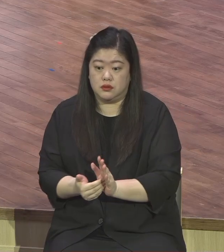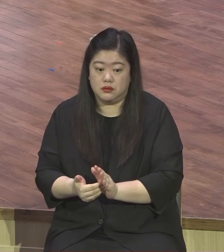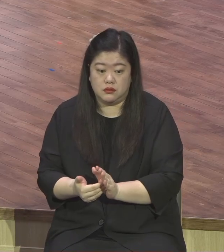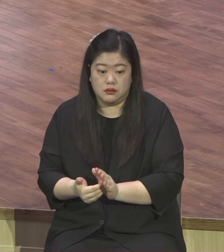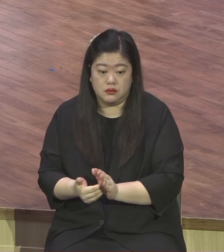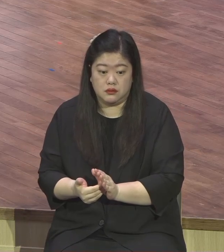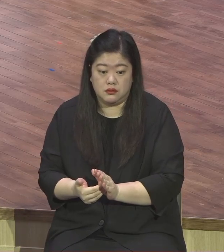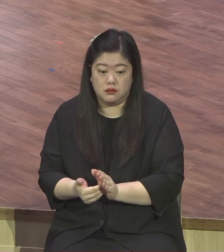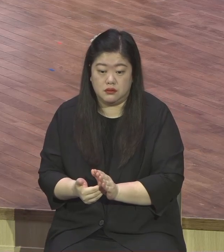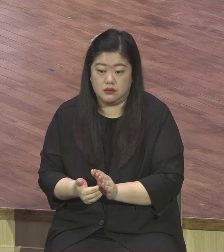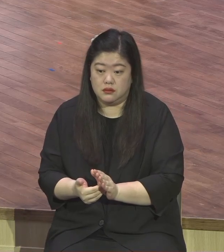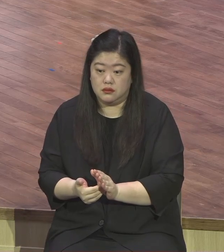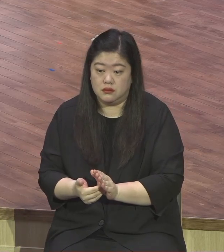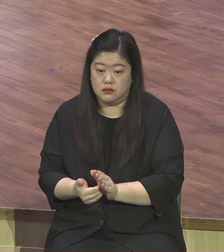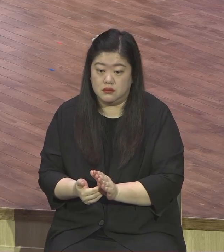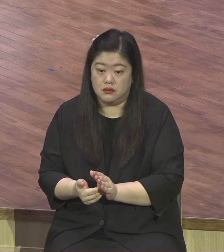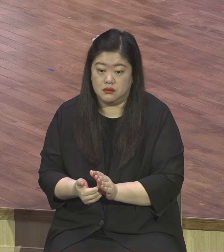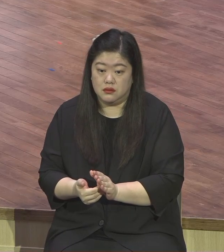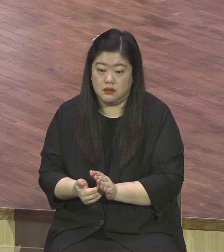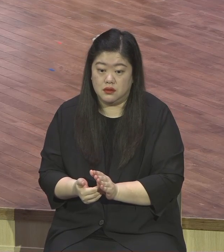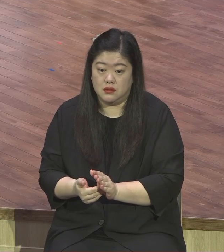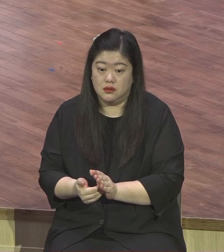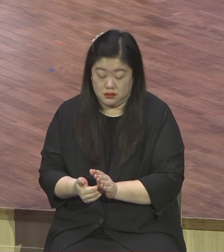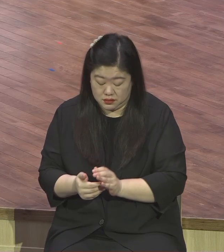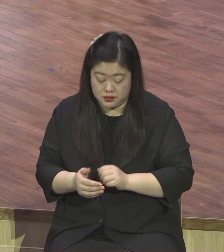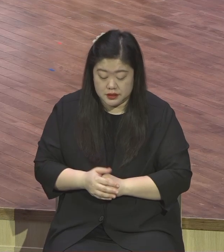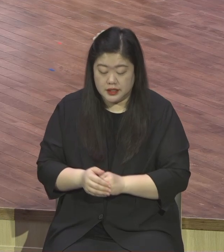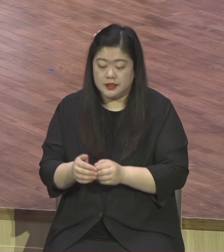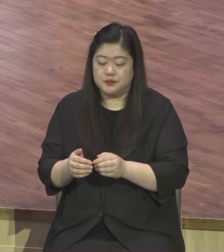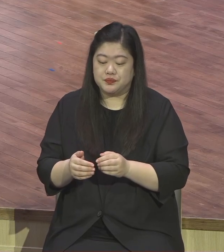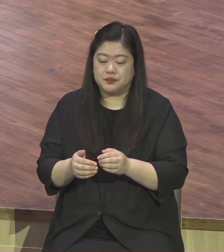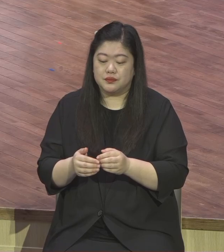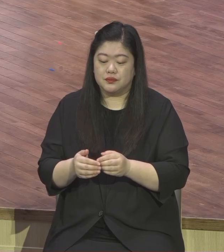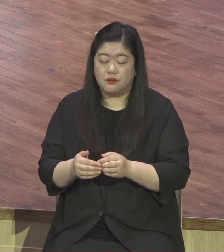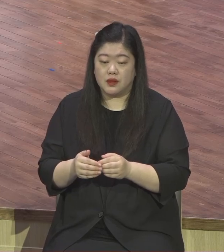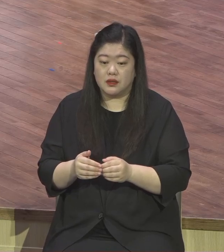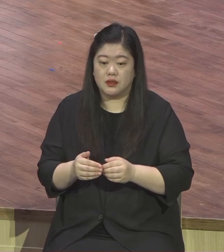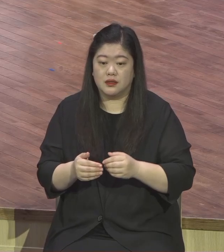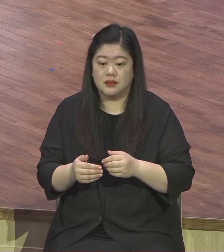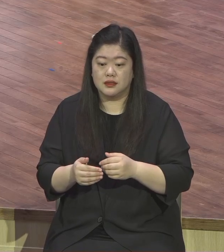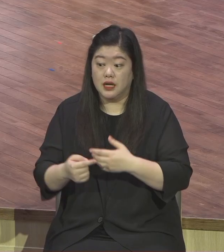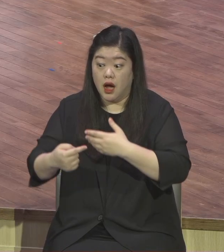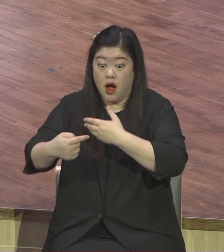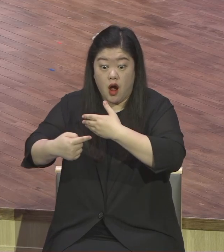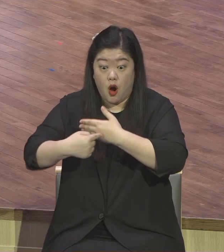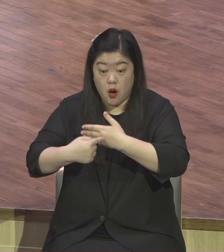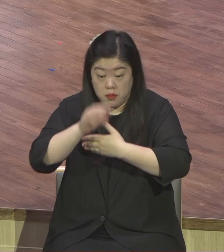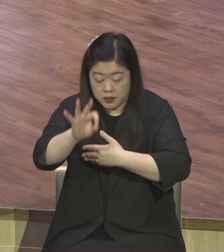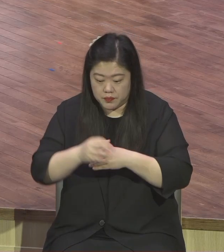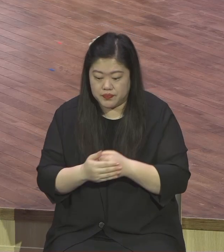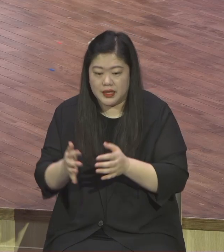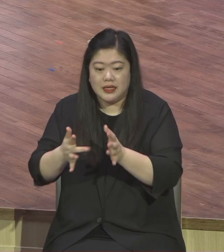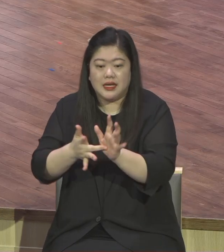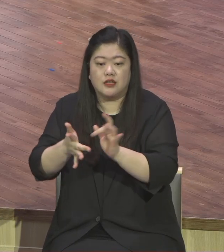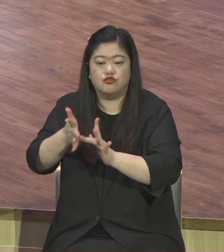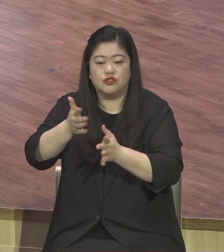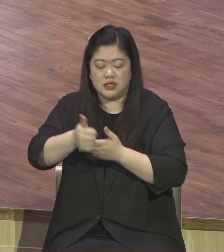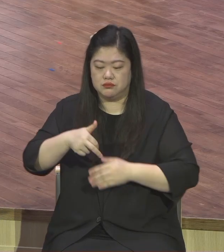이 상황을 지금 끝으로 나타난 상황을 보면 무화과나무가 열매가